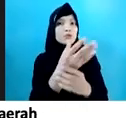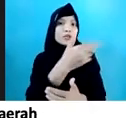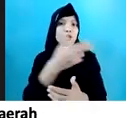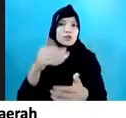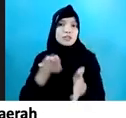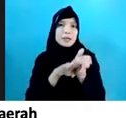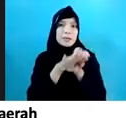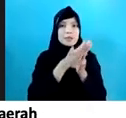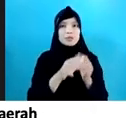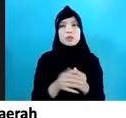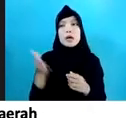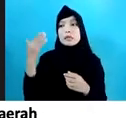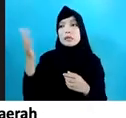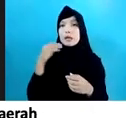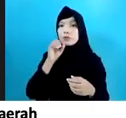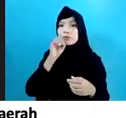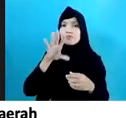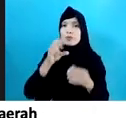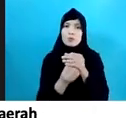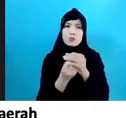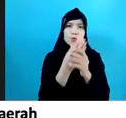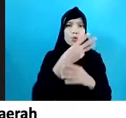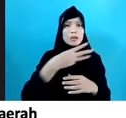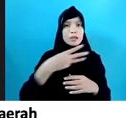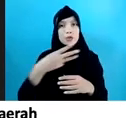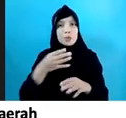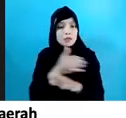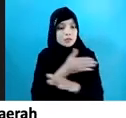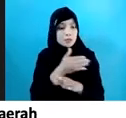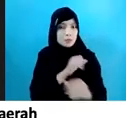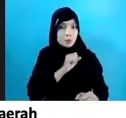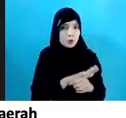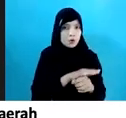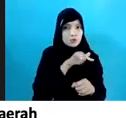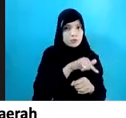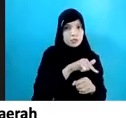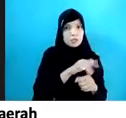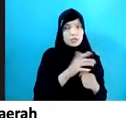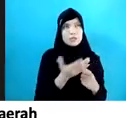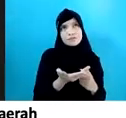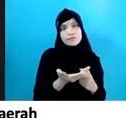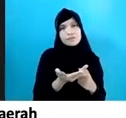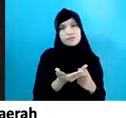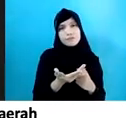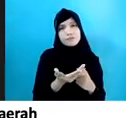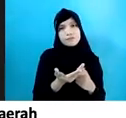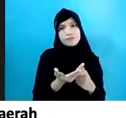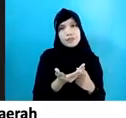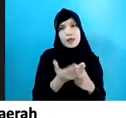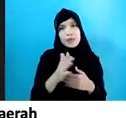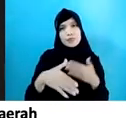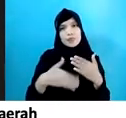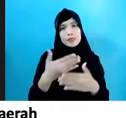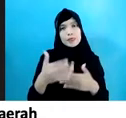saya sempat sebutkan bahwa Pertumbuhan ekonomi Sebelum COVID itu sudah pada Tahap